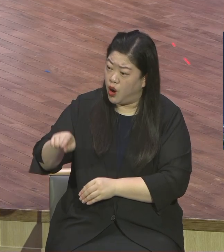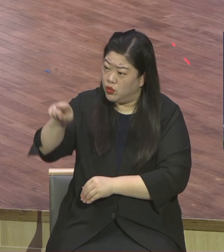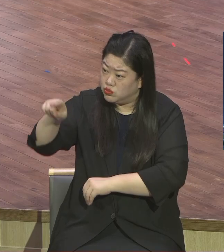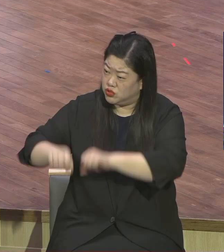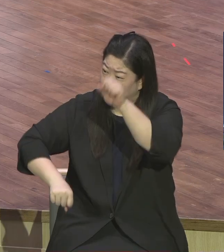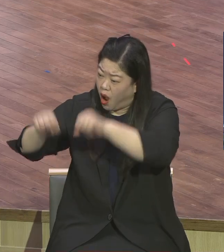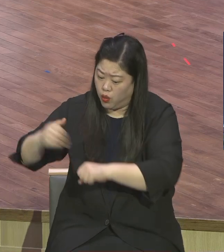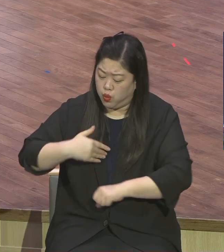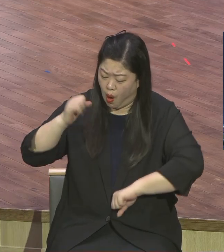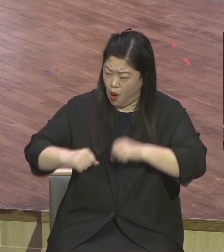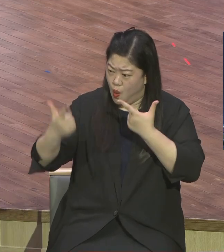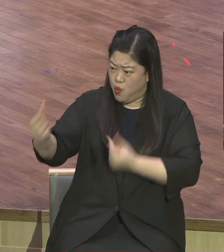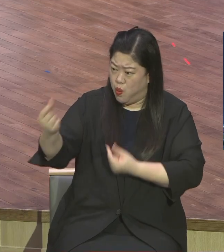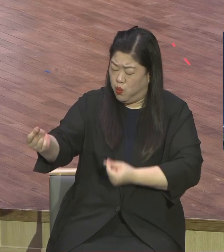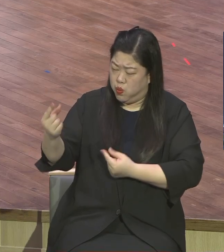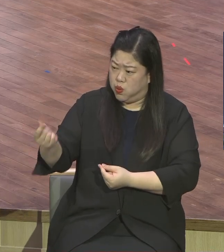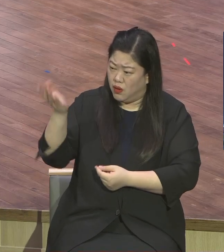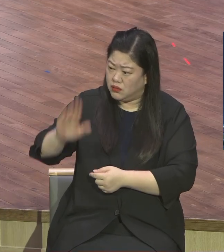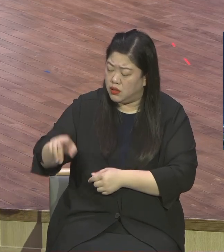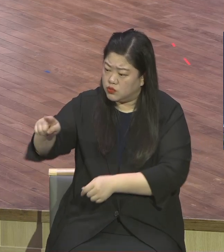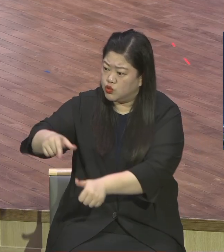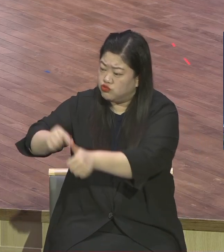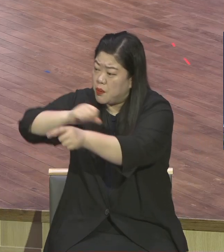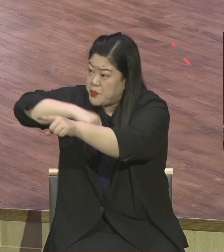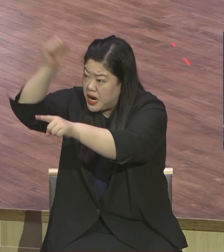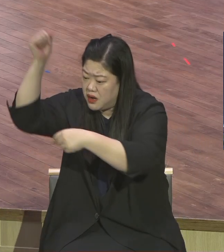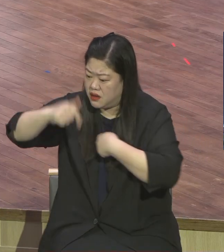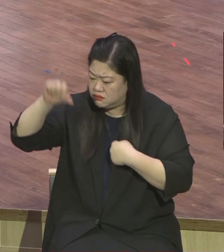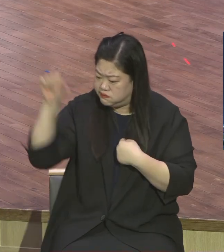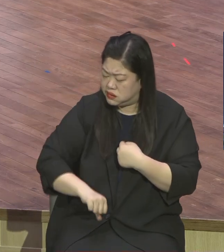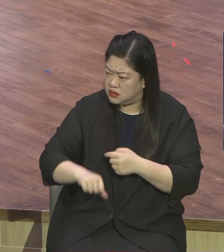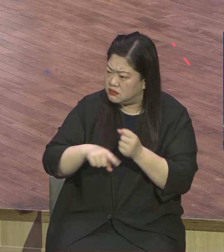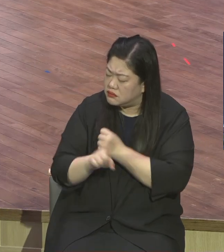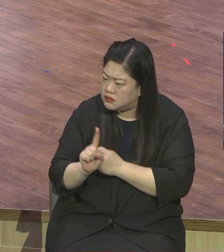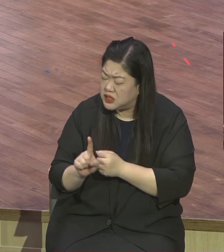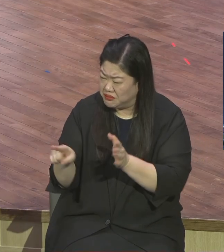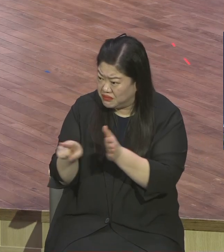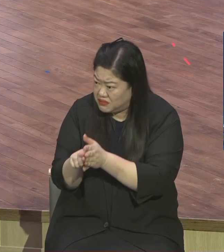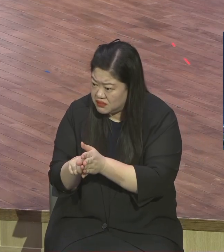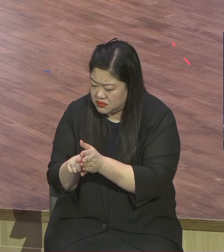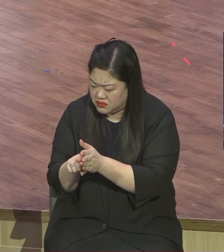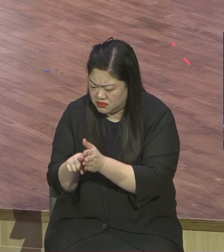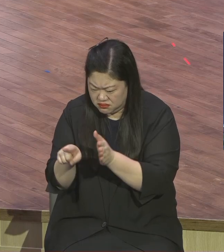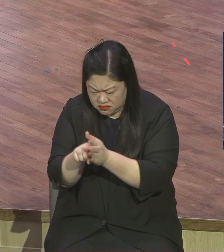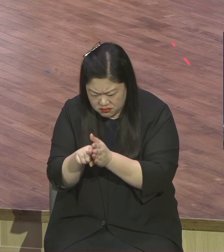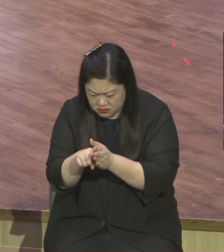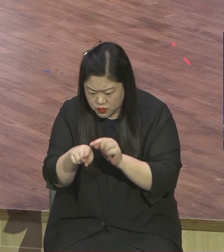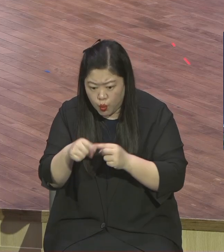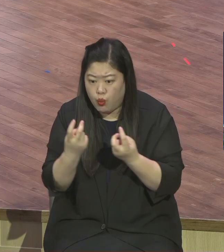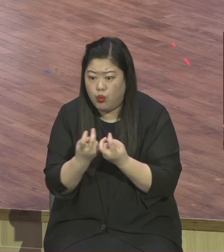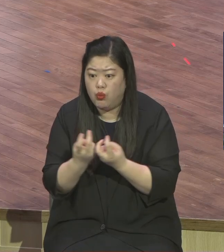사실 믿는 사람 안 믿는 사람 세상 삶에 다 그렇고 그렇지 다 똑같지 행위로서는 뭘 차이가 있습니까